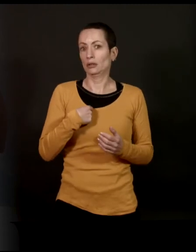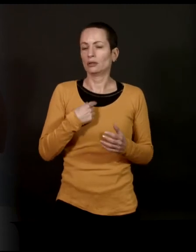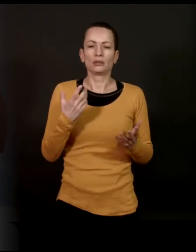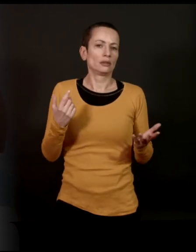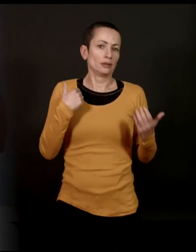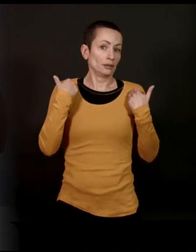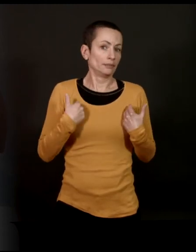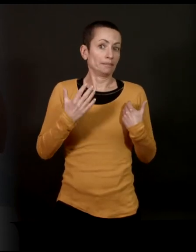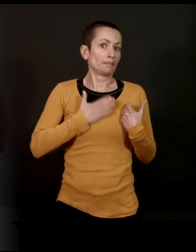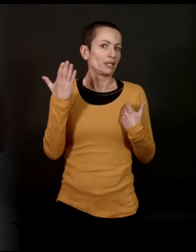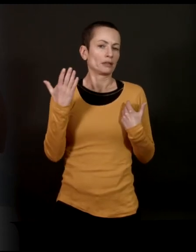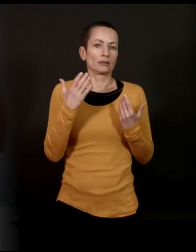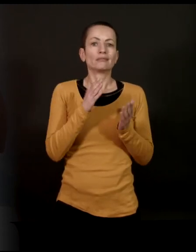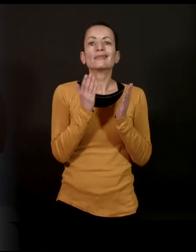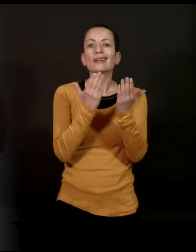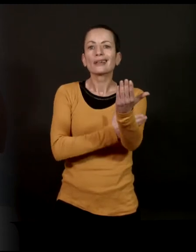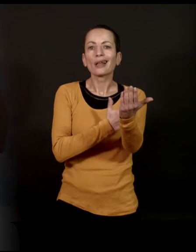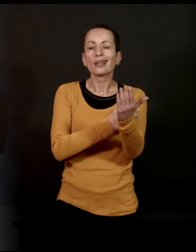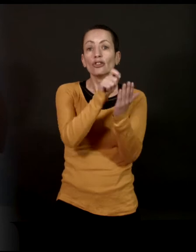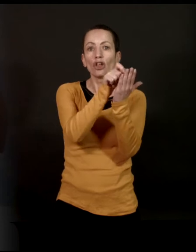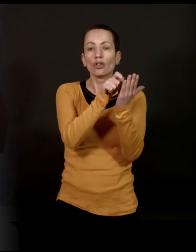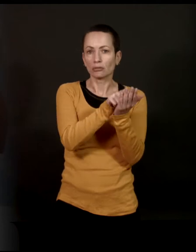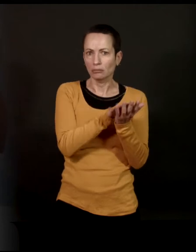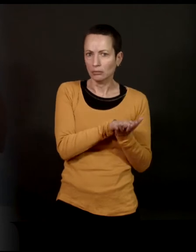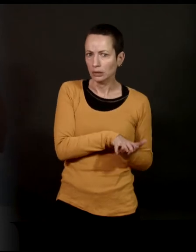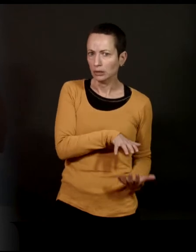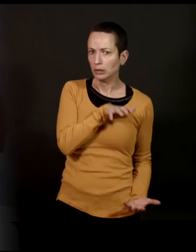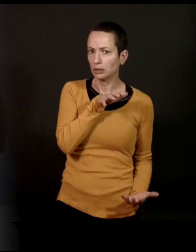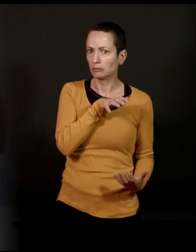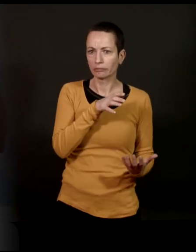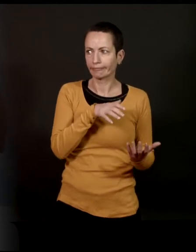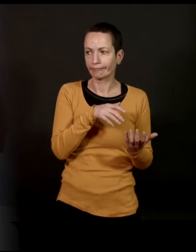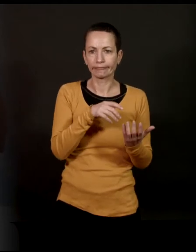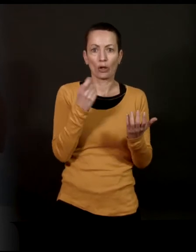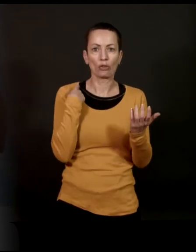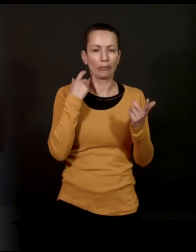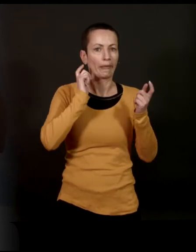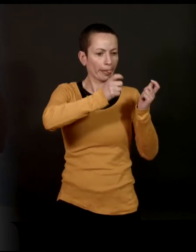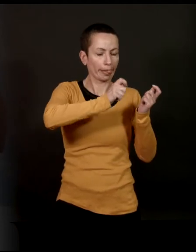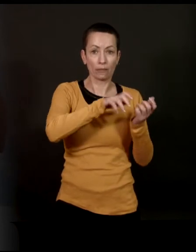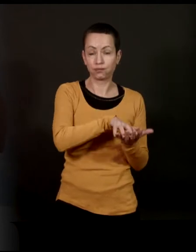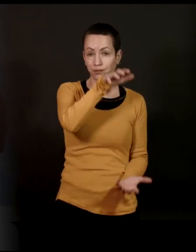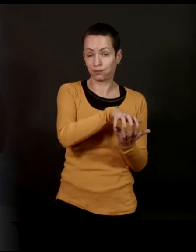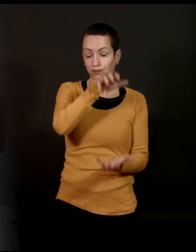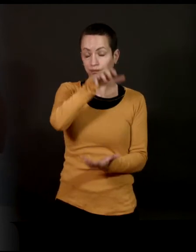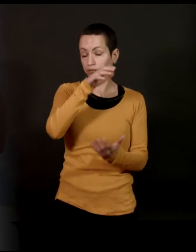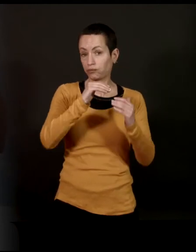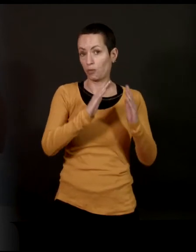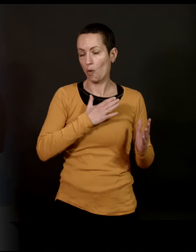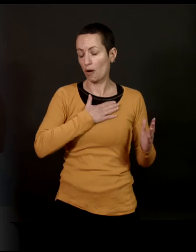je suis compulsive du carnet de notes. Donc,'ai des carnets de notes à non plus finir. les numérote. Enfin bon, bref, j'en ai des cartons entiers